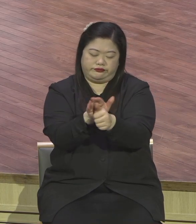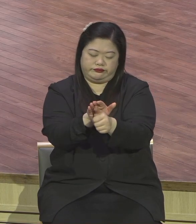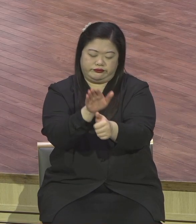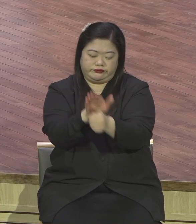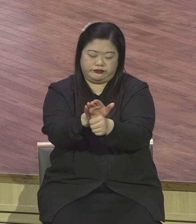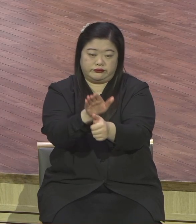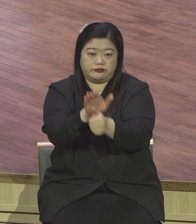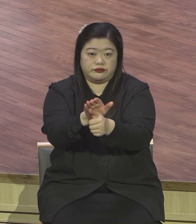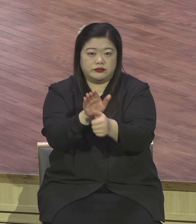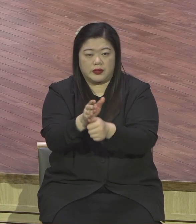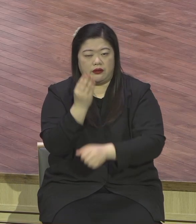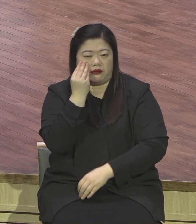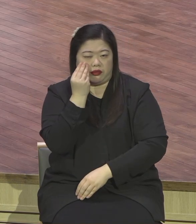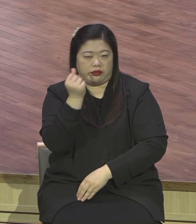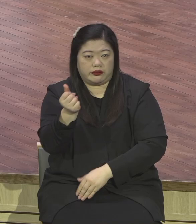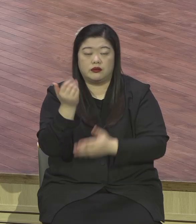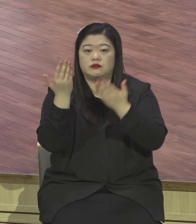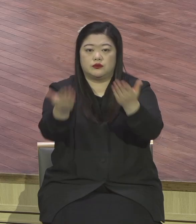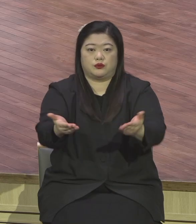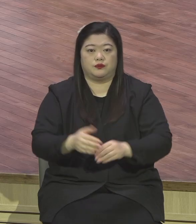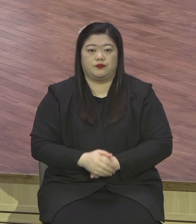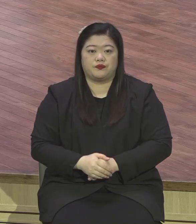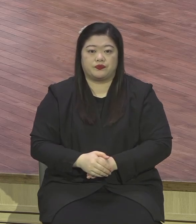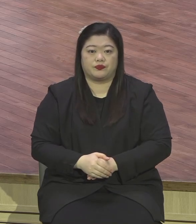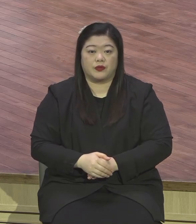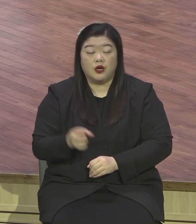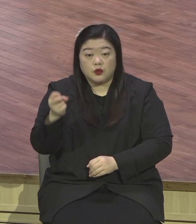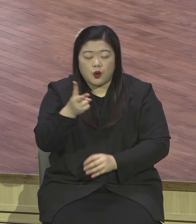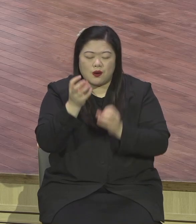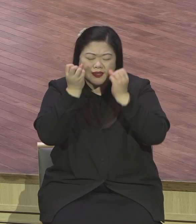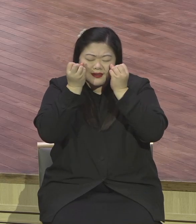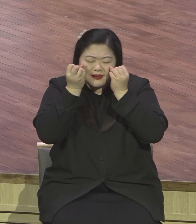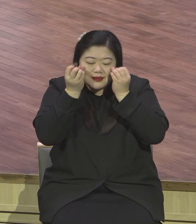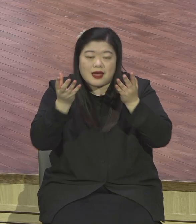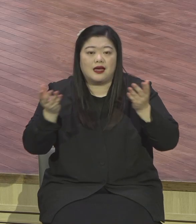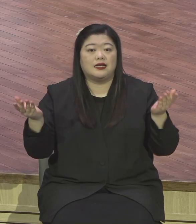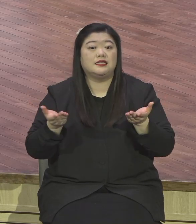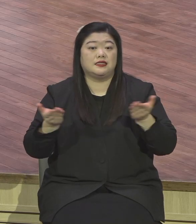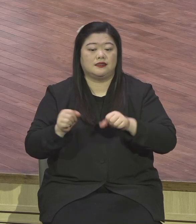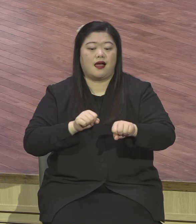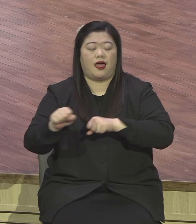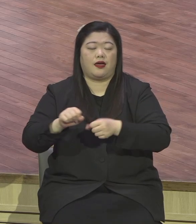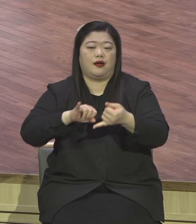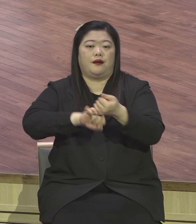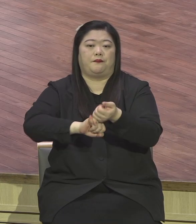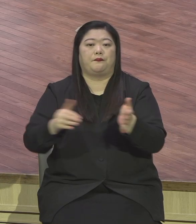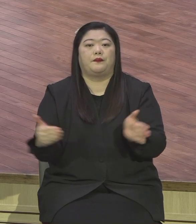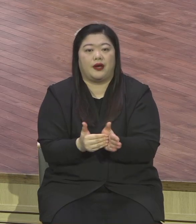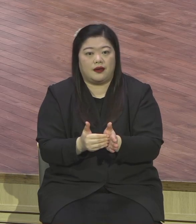새일을 행하시게 하신다고 약속했습니다. 주님은